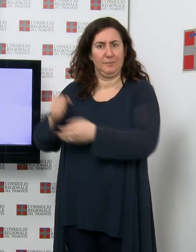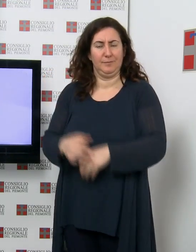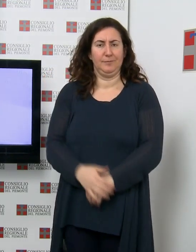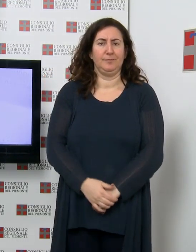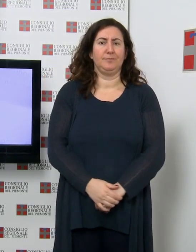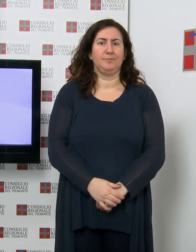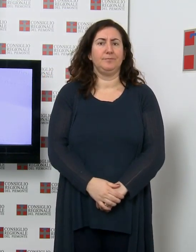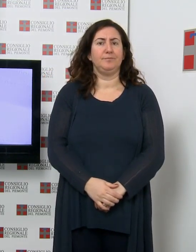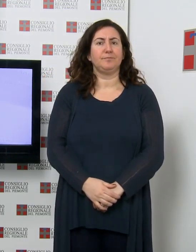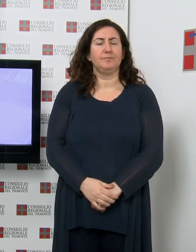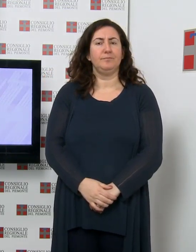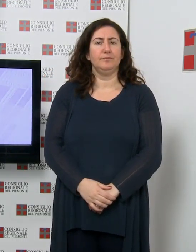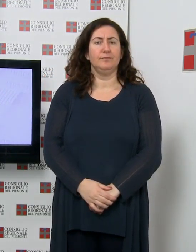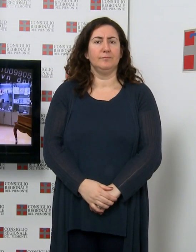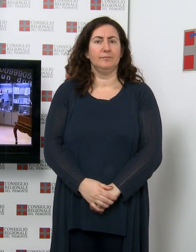In breve